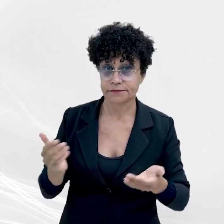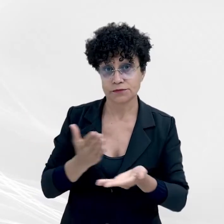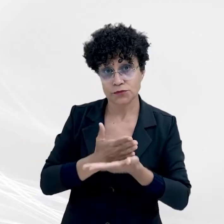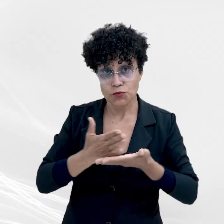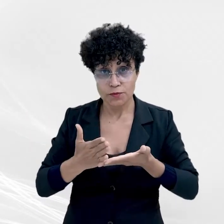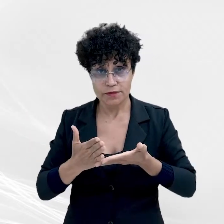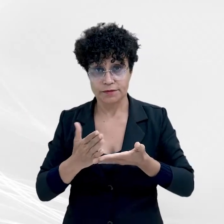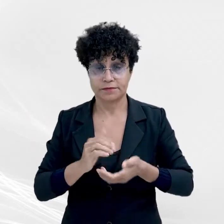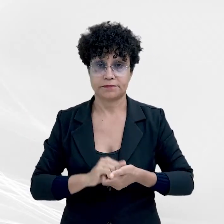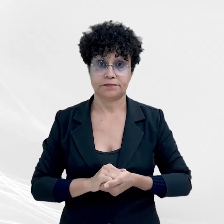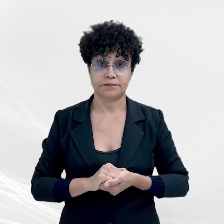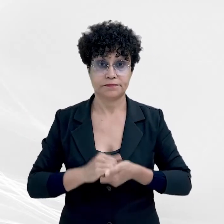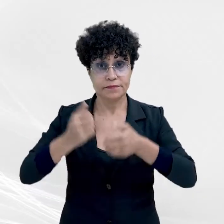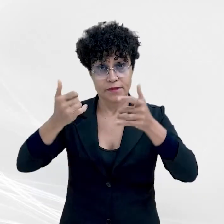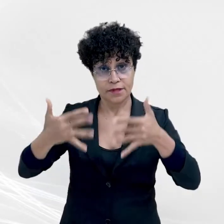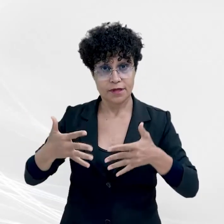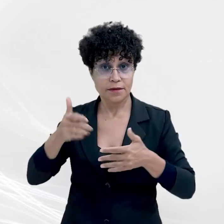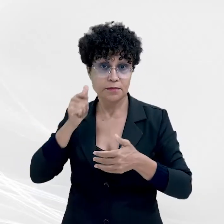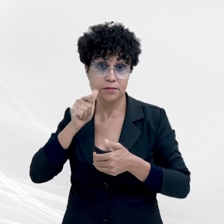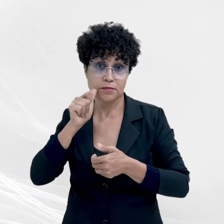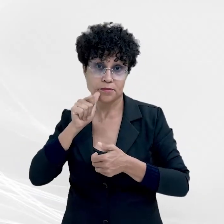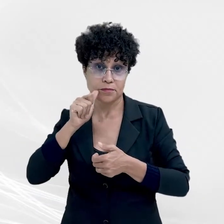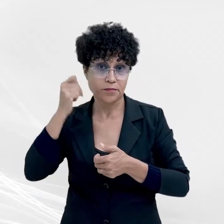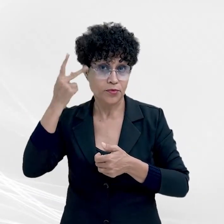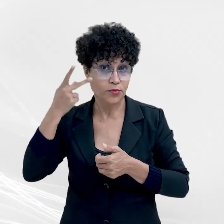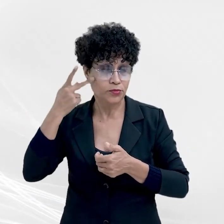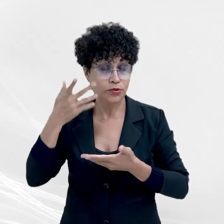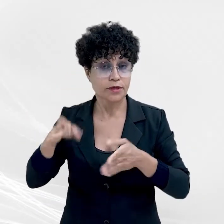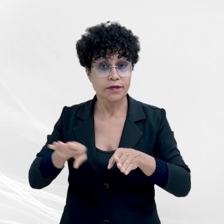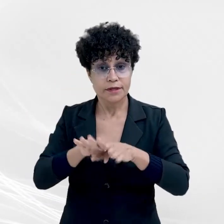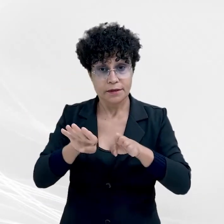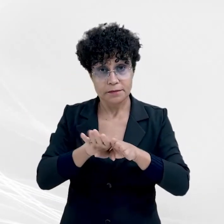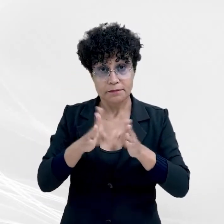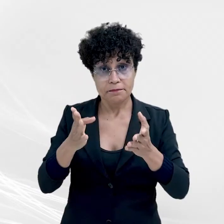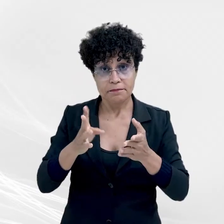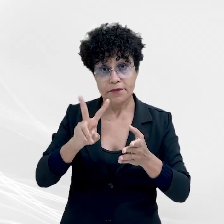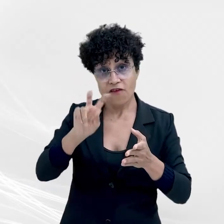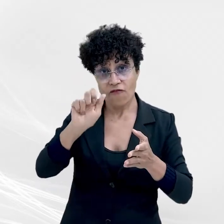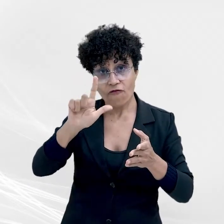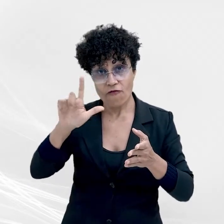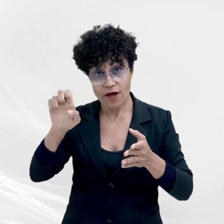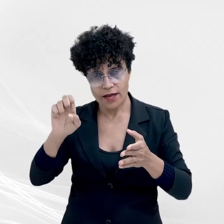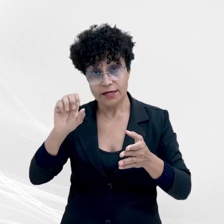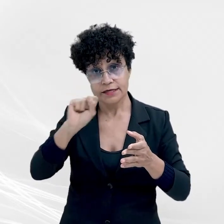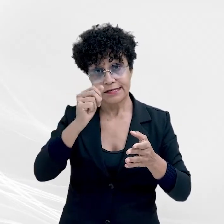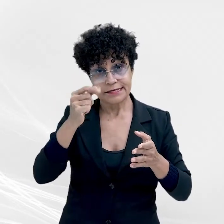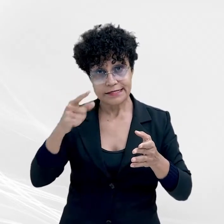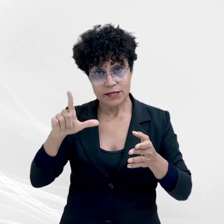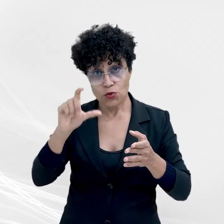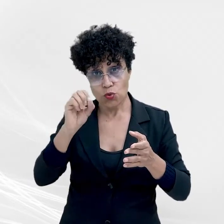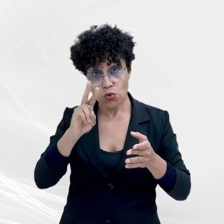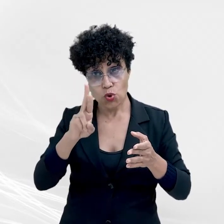A promotora de justiça enfatizou que o Vale de São Lourenço é conhecido pela riqueza hídrica,